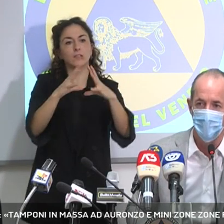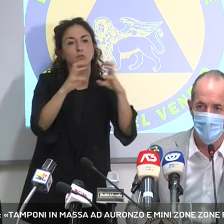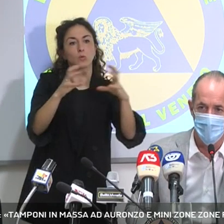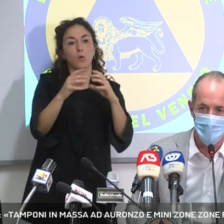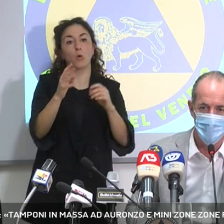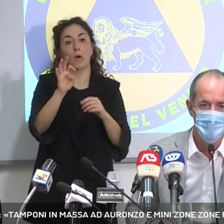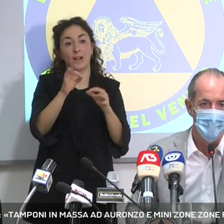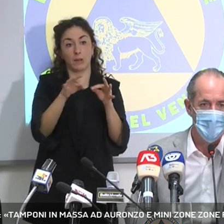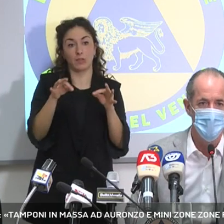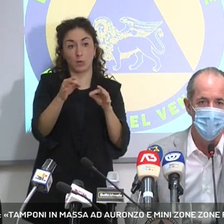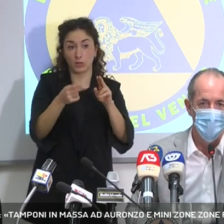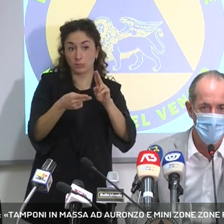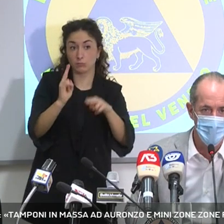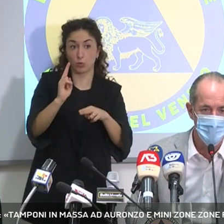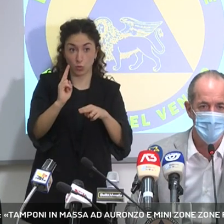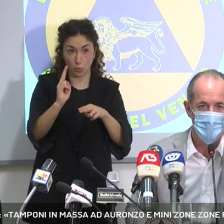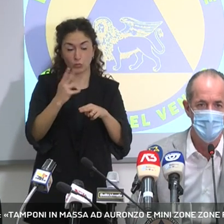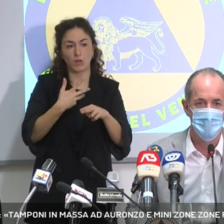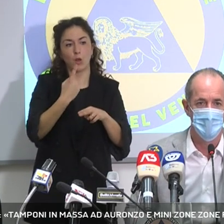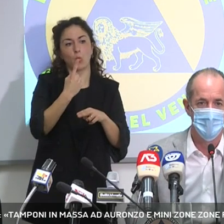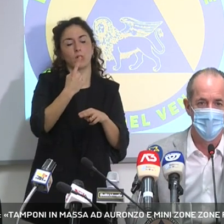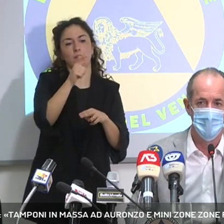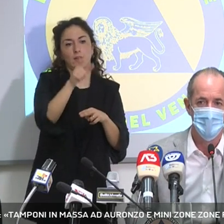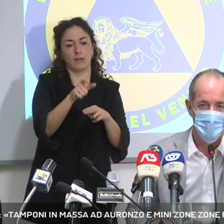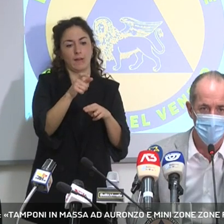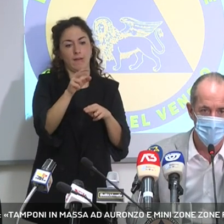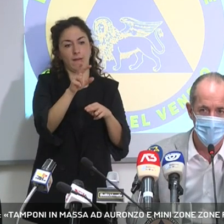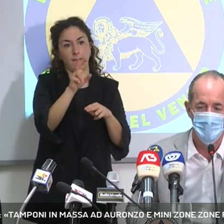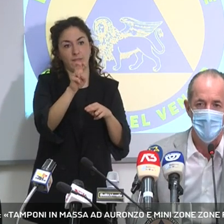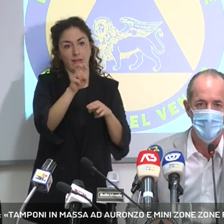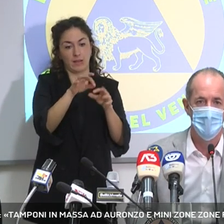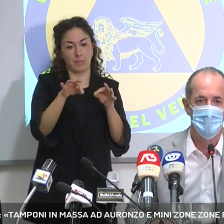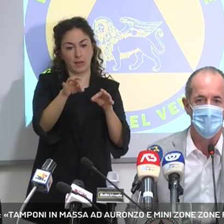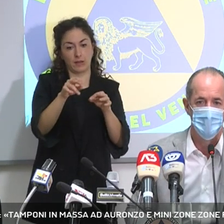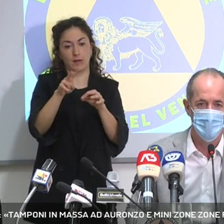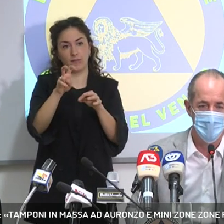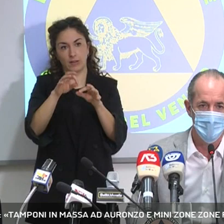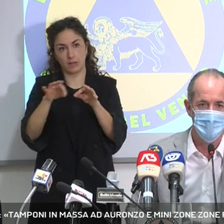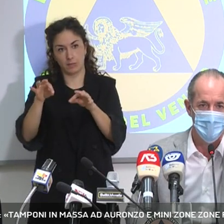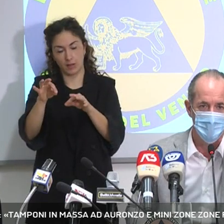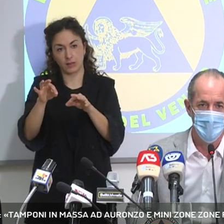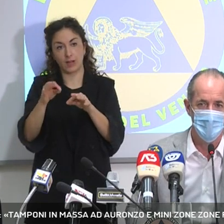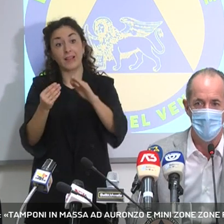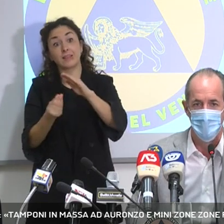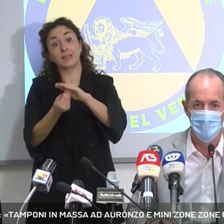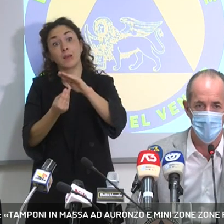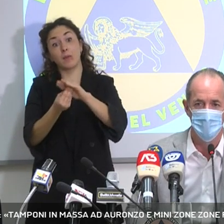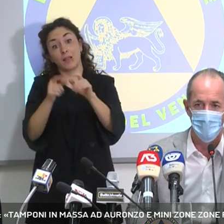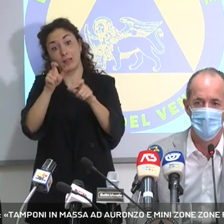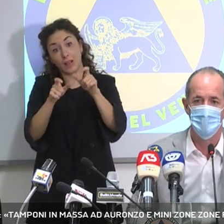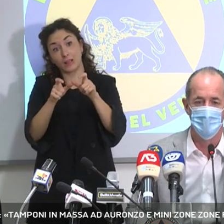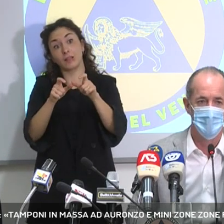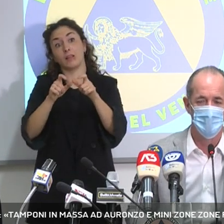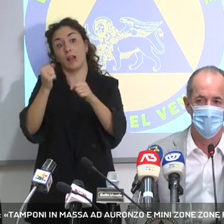40 metri quadri hanno un cliente ogni 20 metri, esclusi i dipendenti e gli